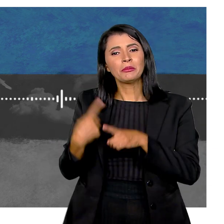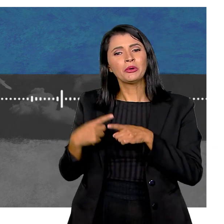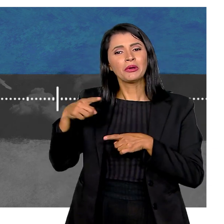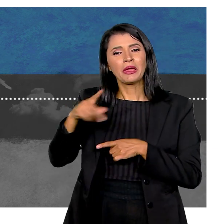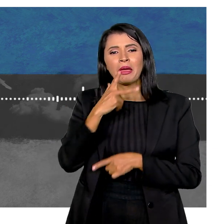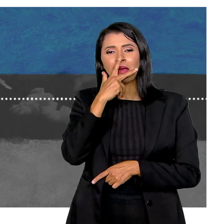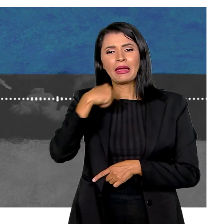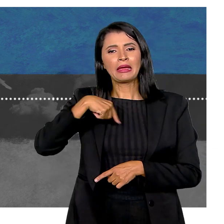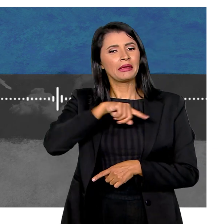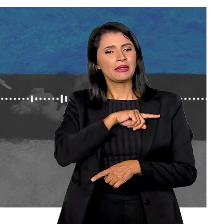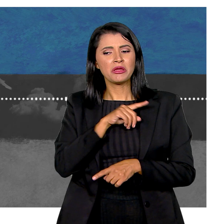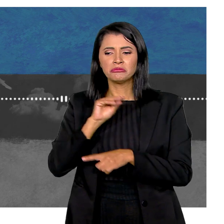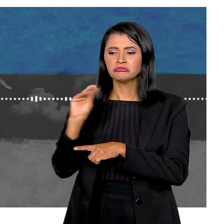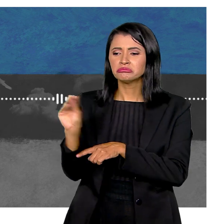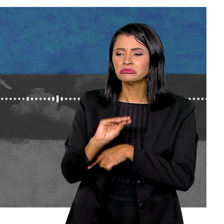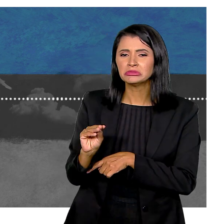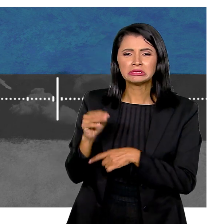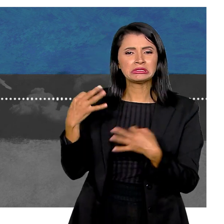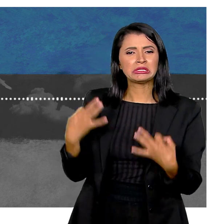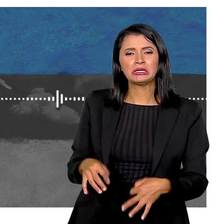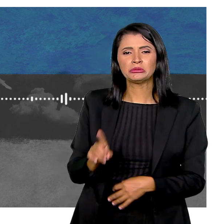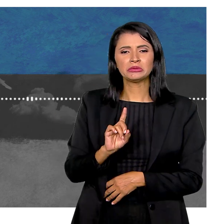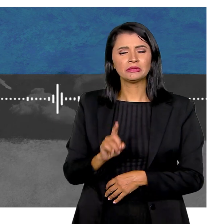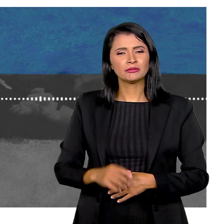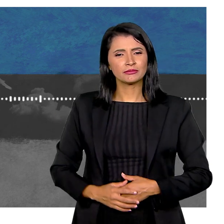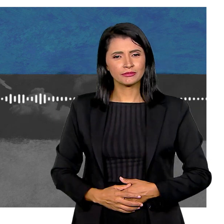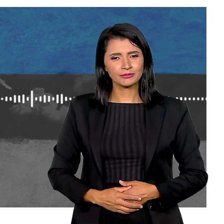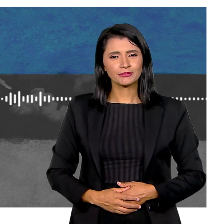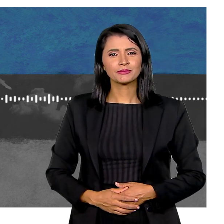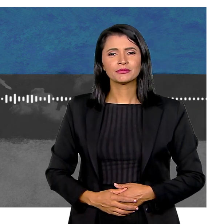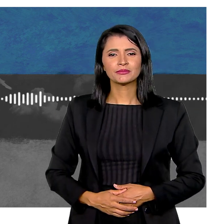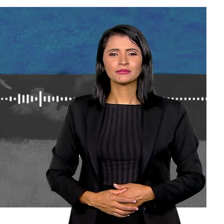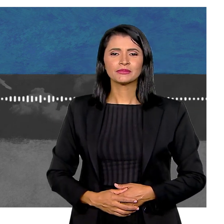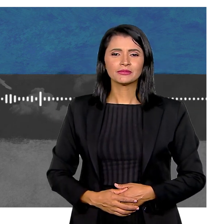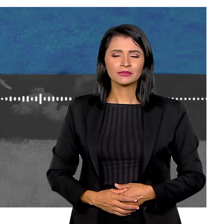constrangida Porque parecia que eu não estava cuidando dele como deveria